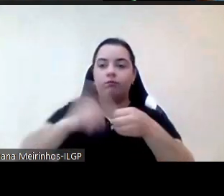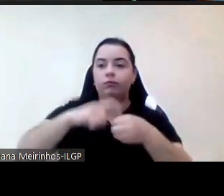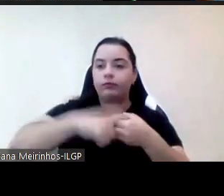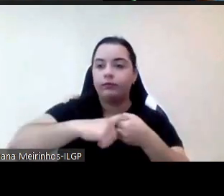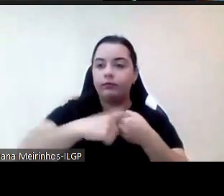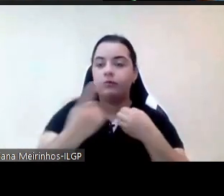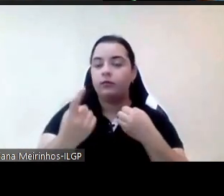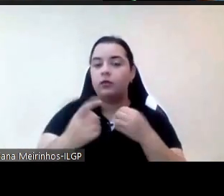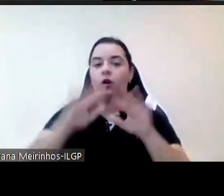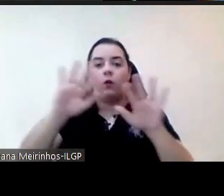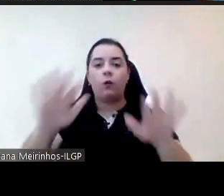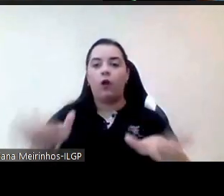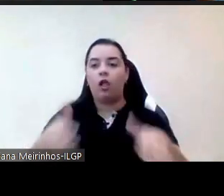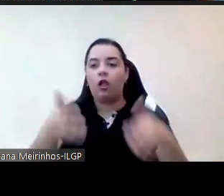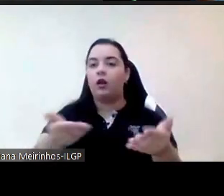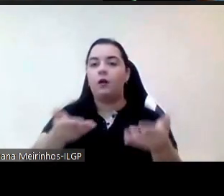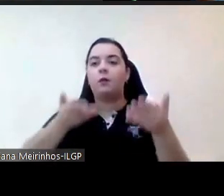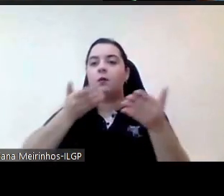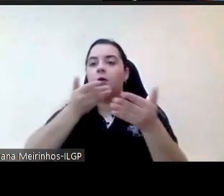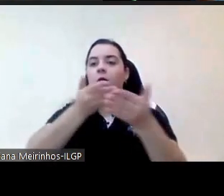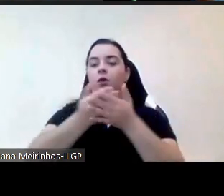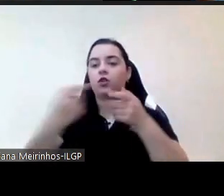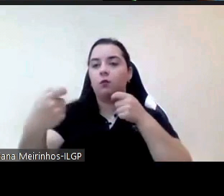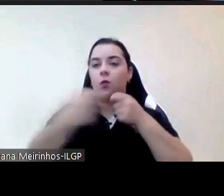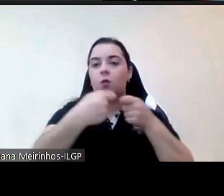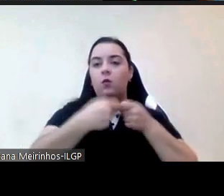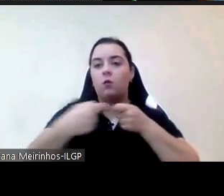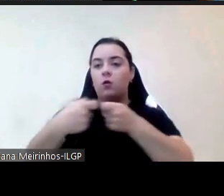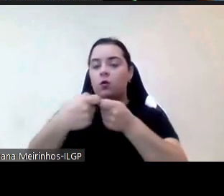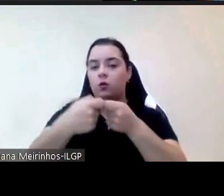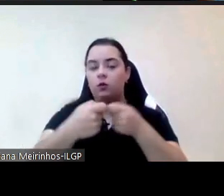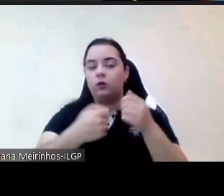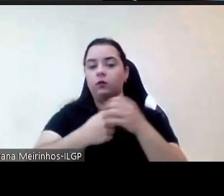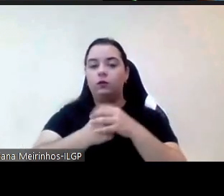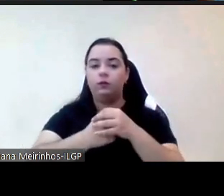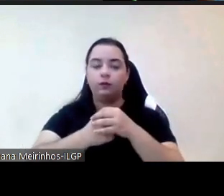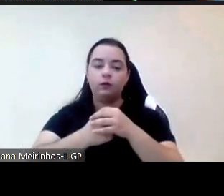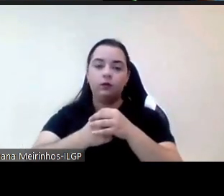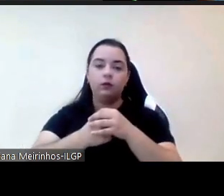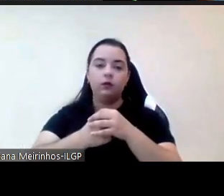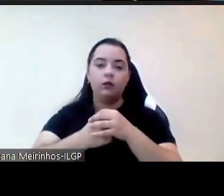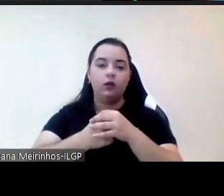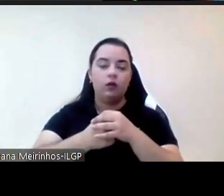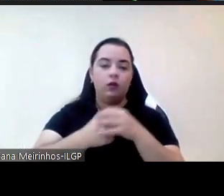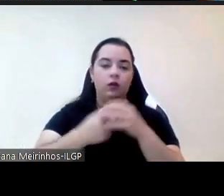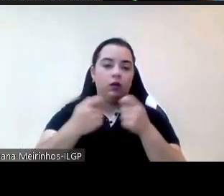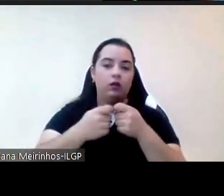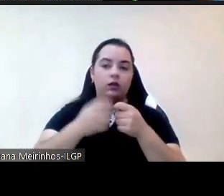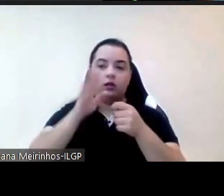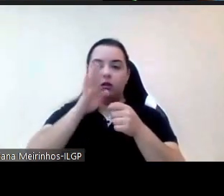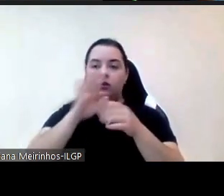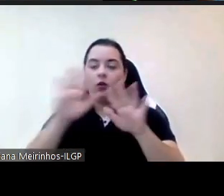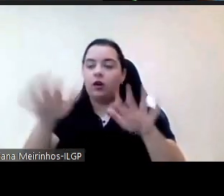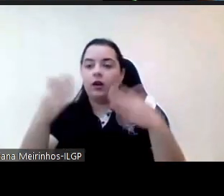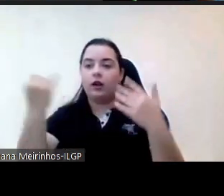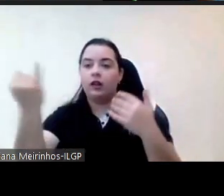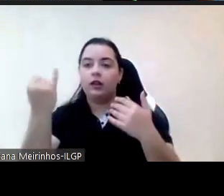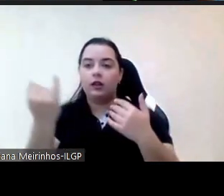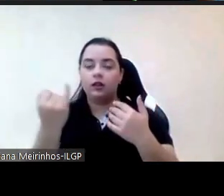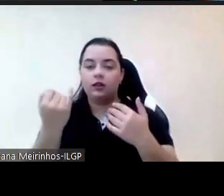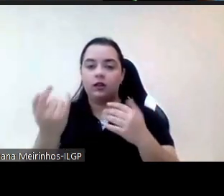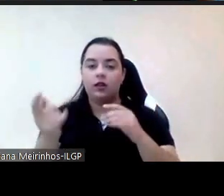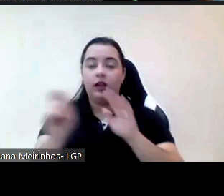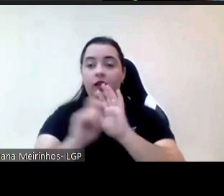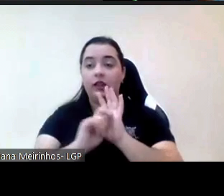propostas de articulação com as entidades da sociedade civil porque aquilo que eu dizia no início